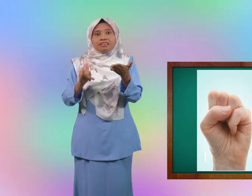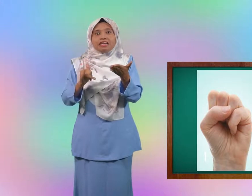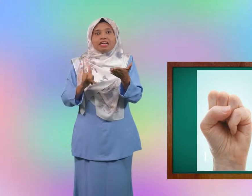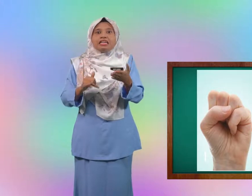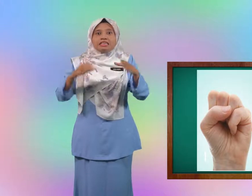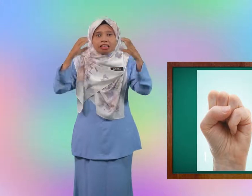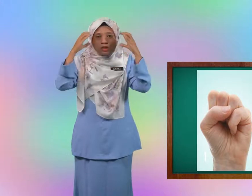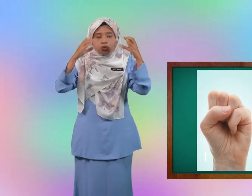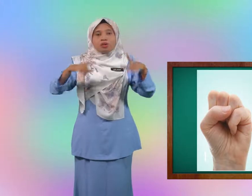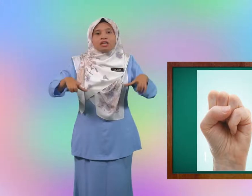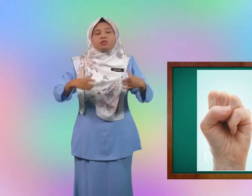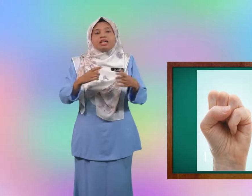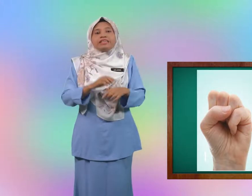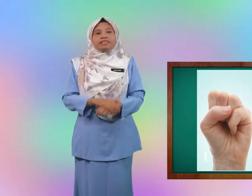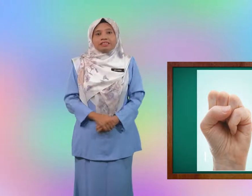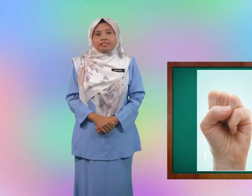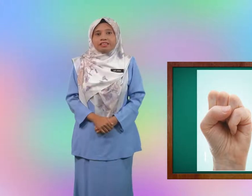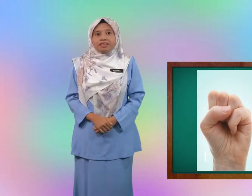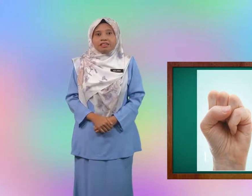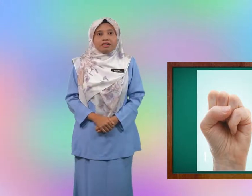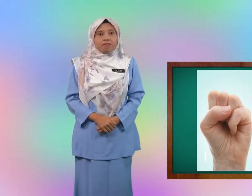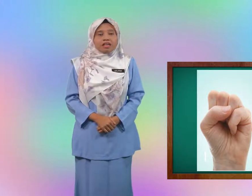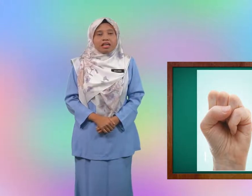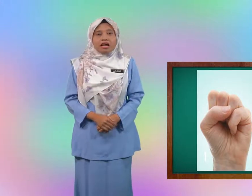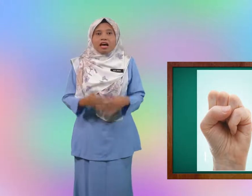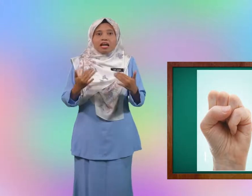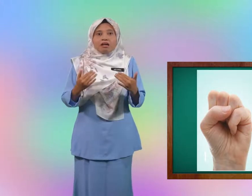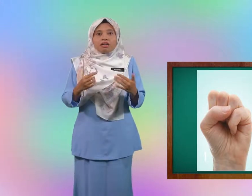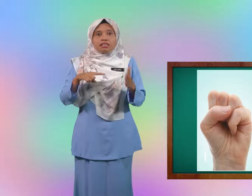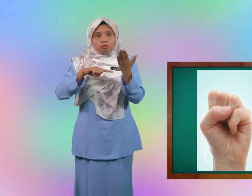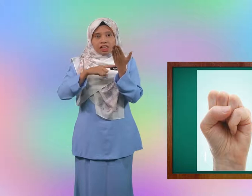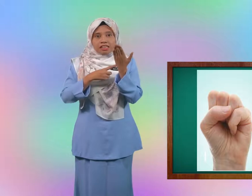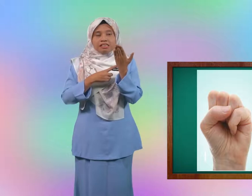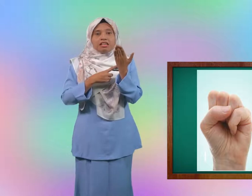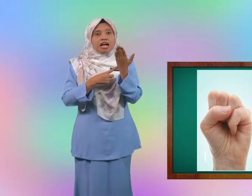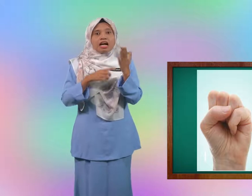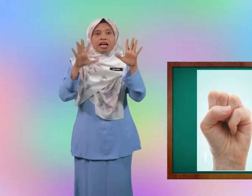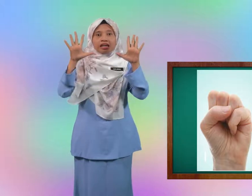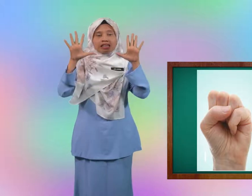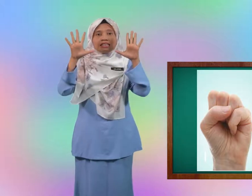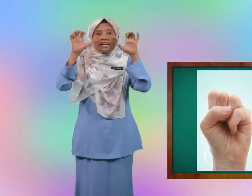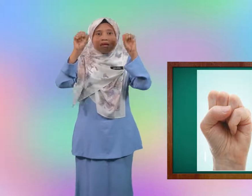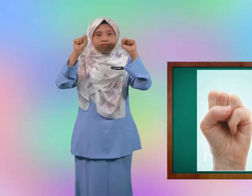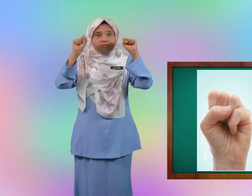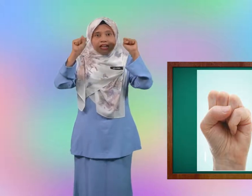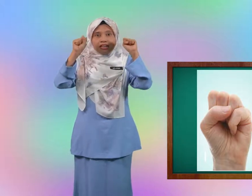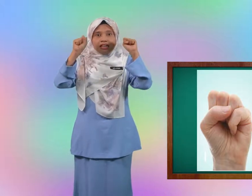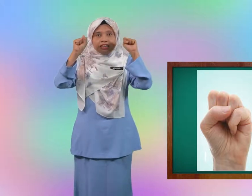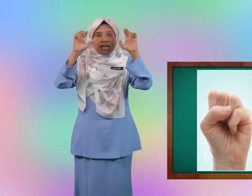Cikgu lakukan. Kita mula. Genggam jari anda.